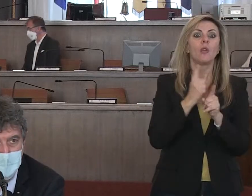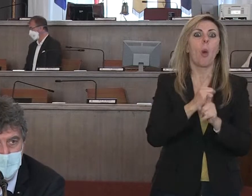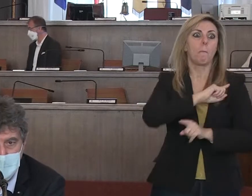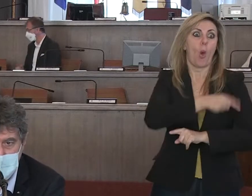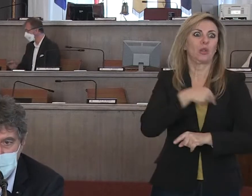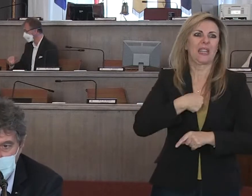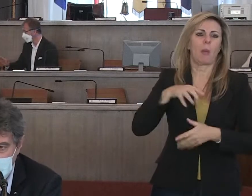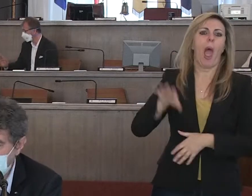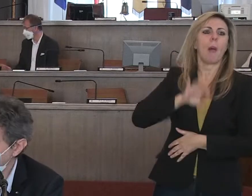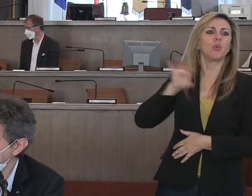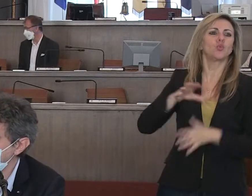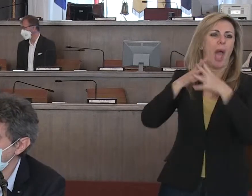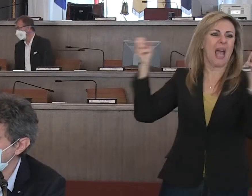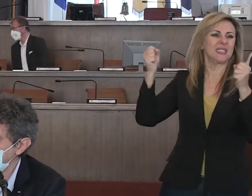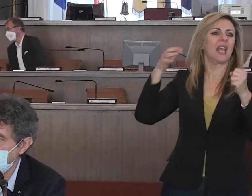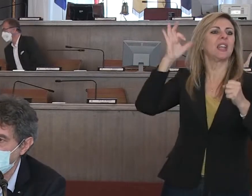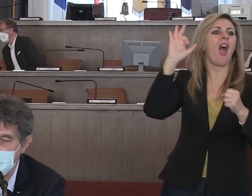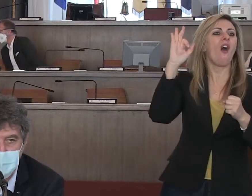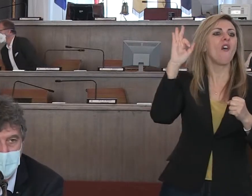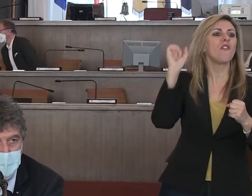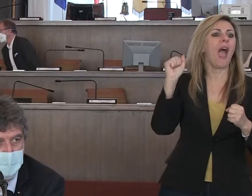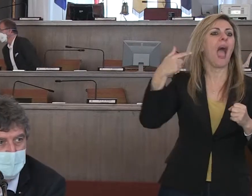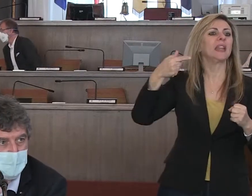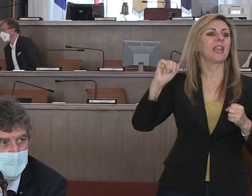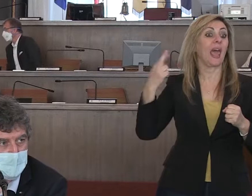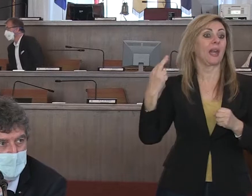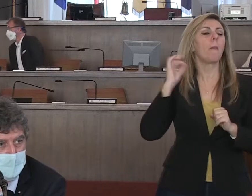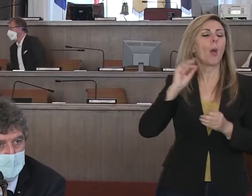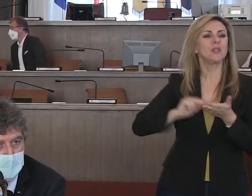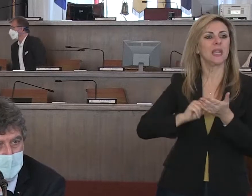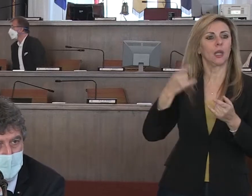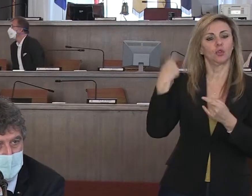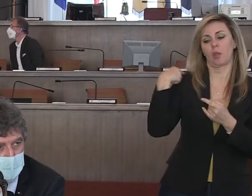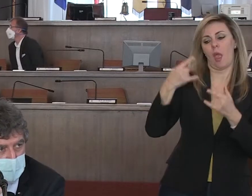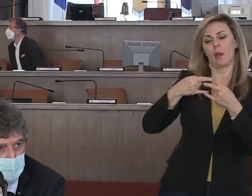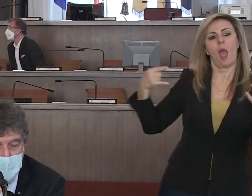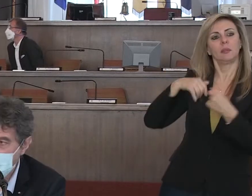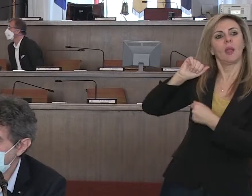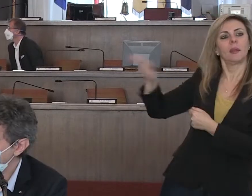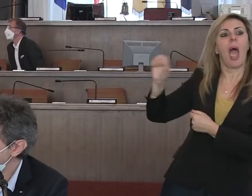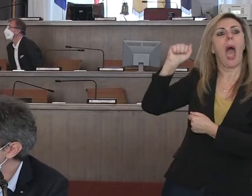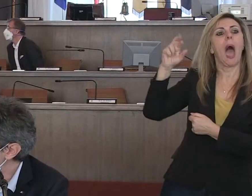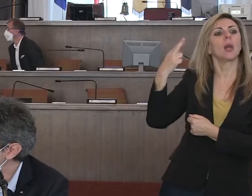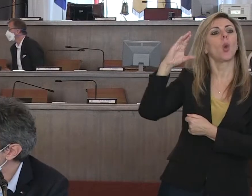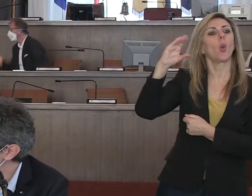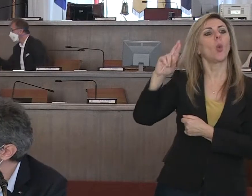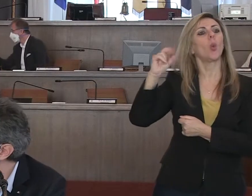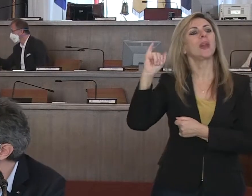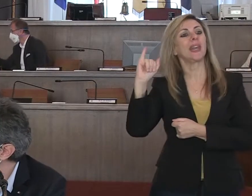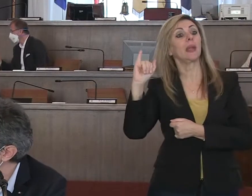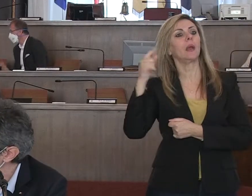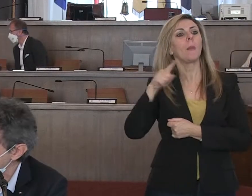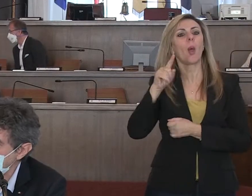'abbiamo l'altro ieri scritto o scritto personalmente ad Arcuri mettendo a